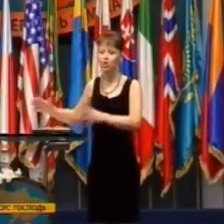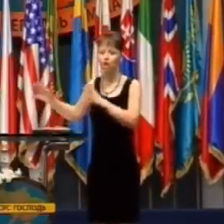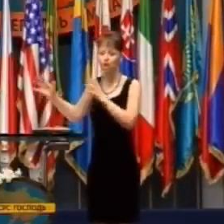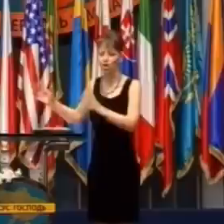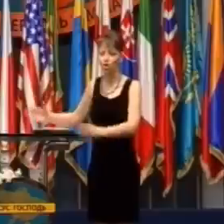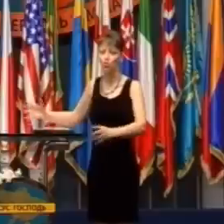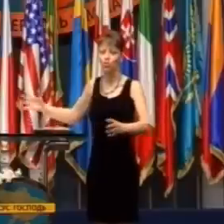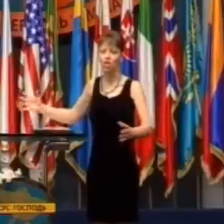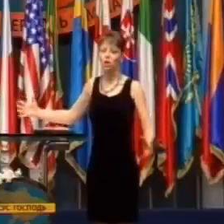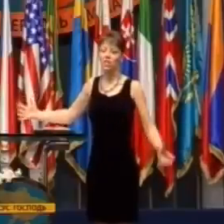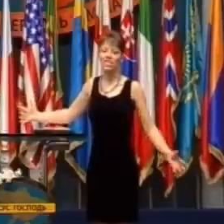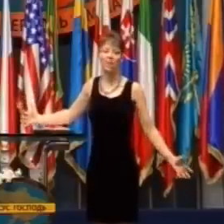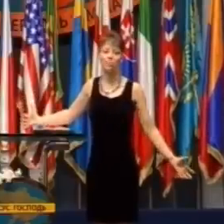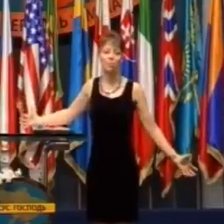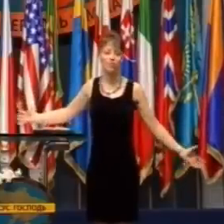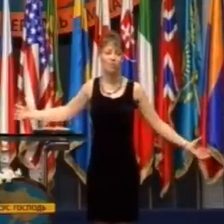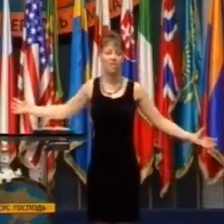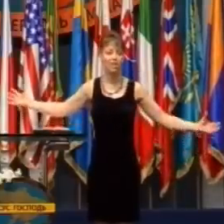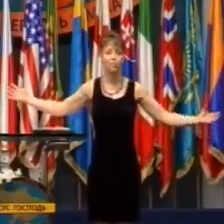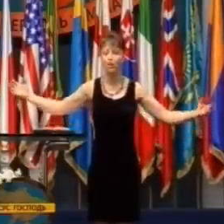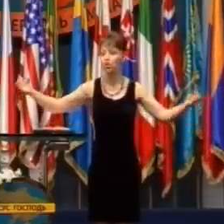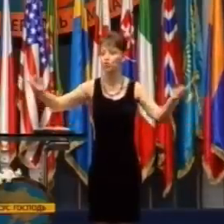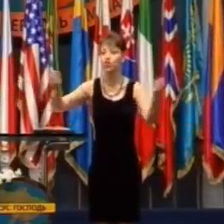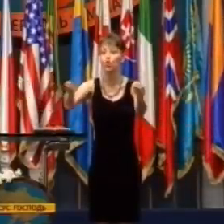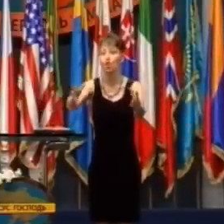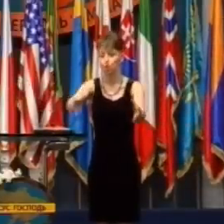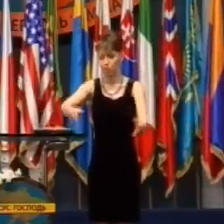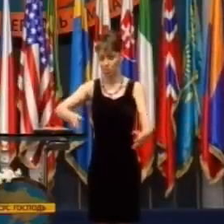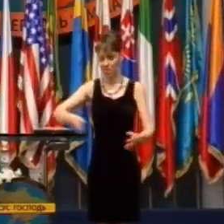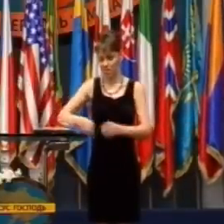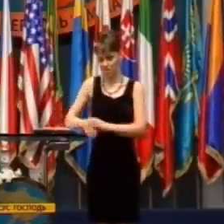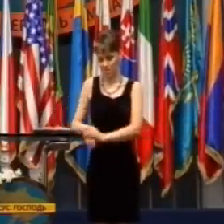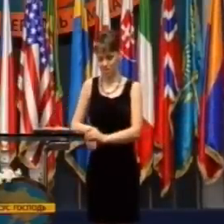Ježiš priniesol všetko, čo mal, zo sebou.